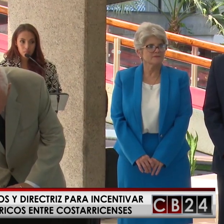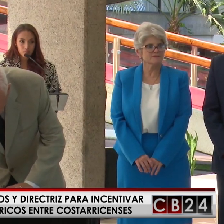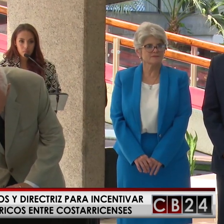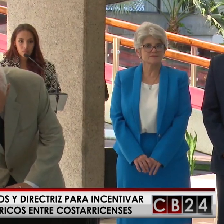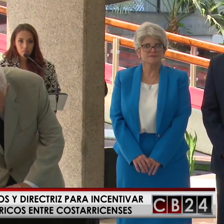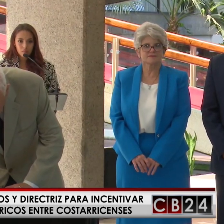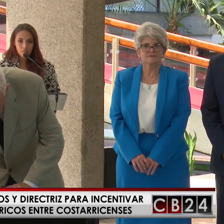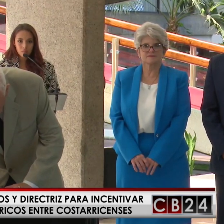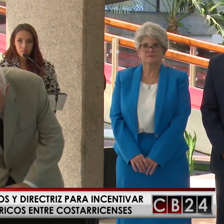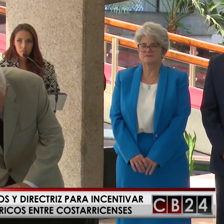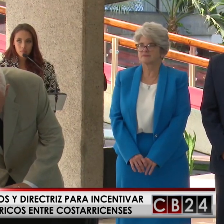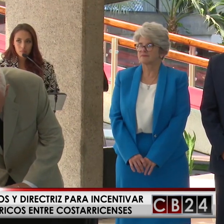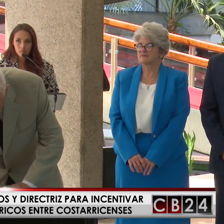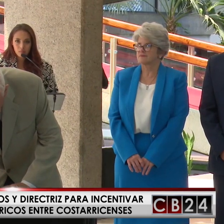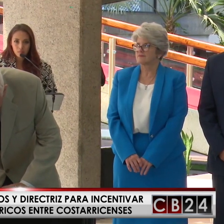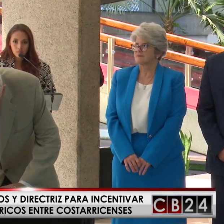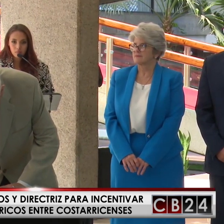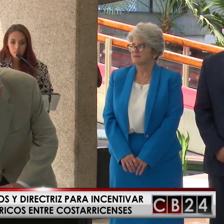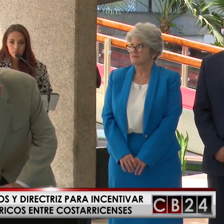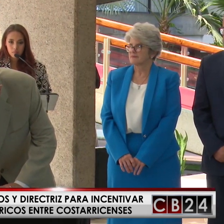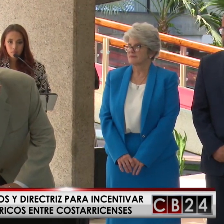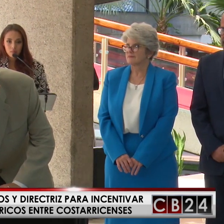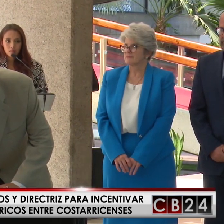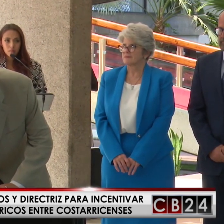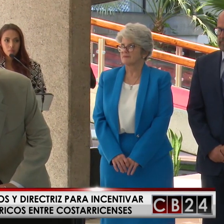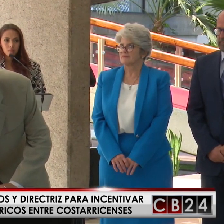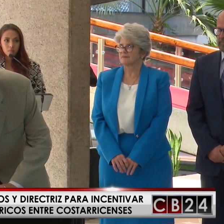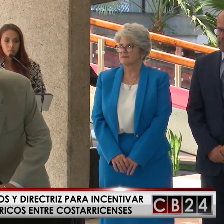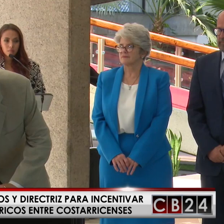eléctrica o cero emisiones en el sector público.